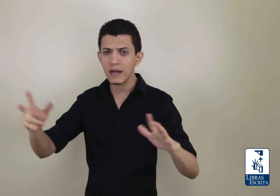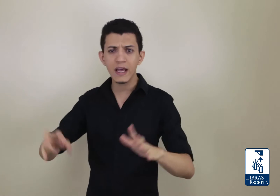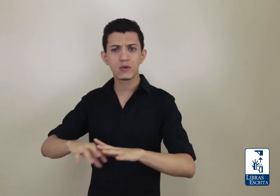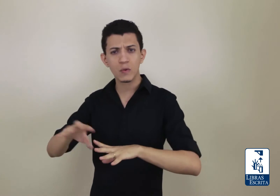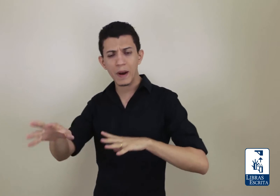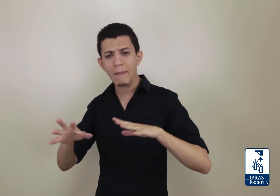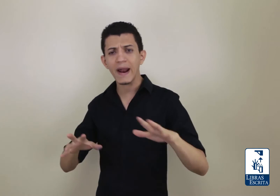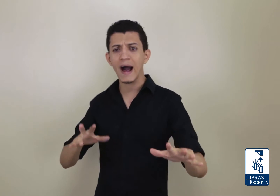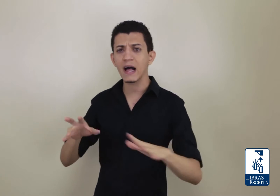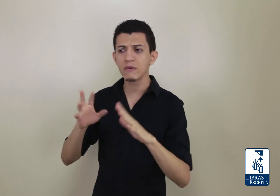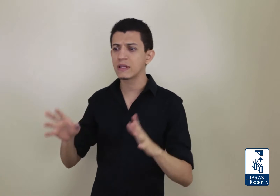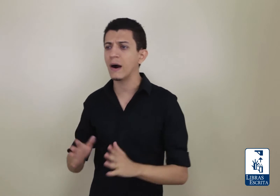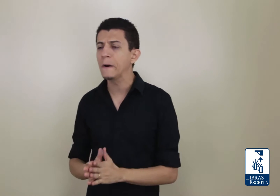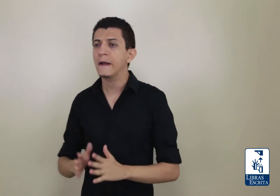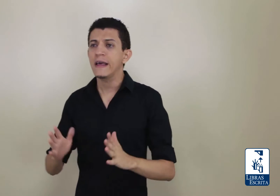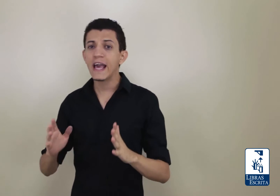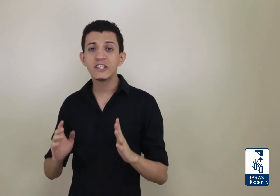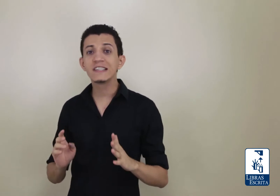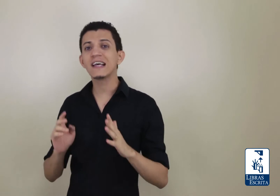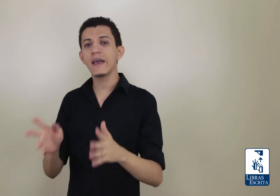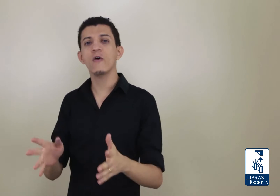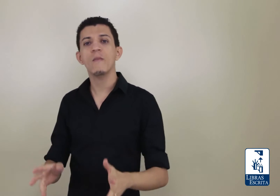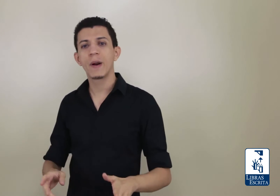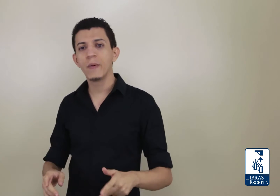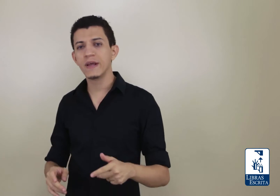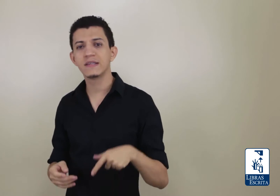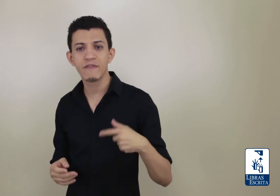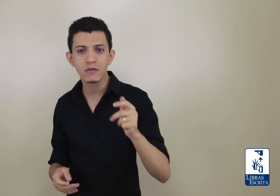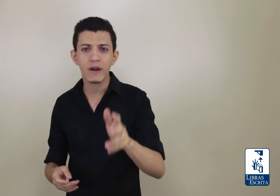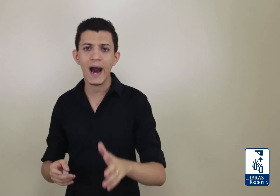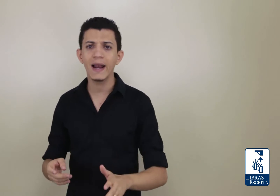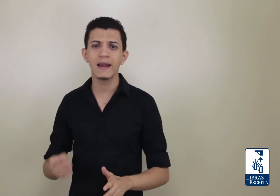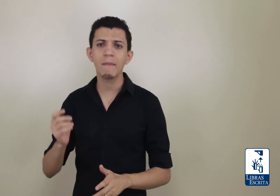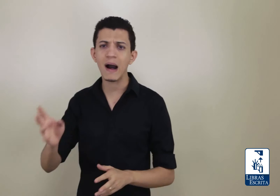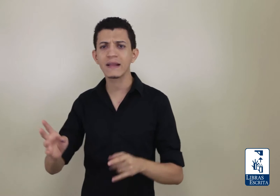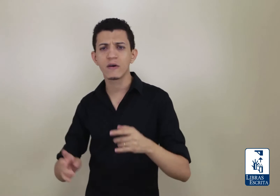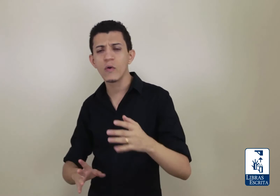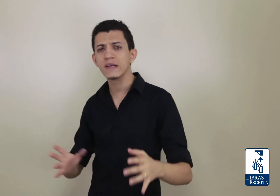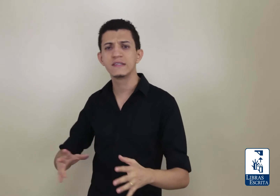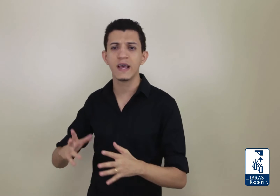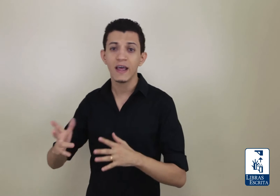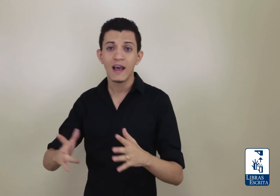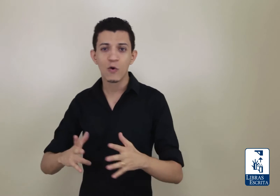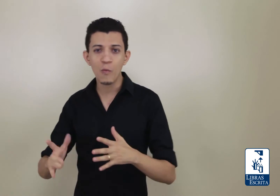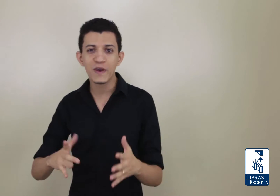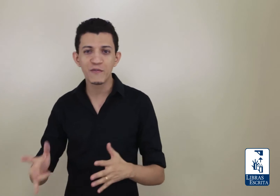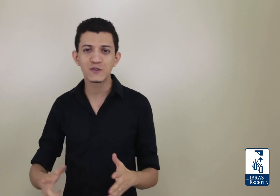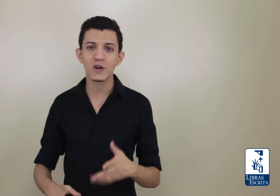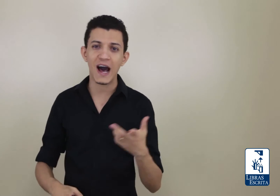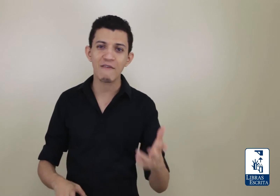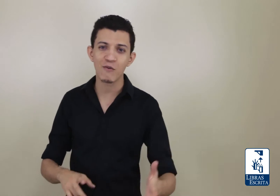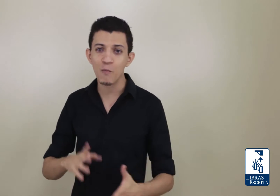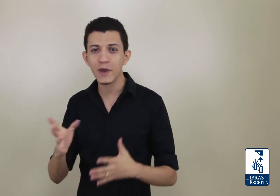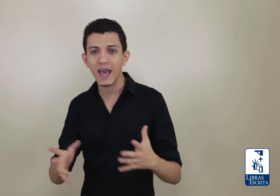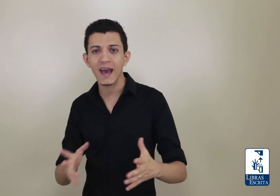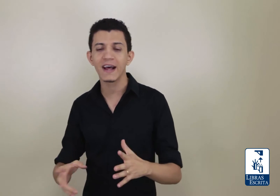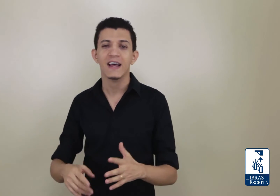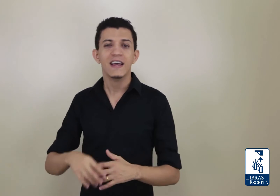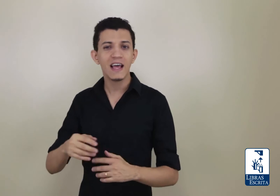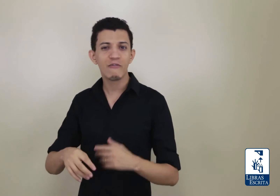ali, tudo preparado e tal, e a gente saiu para poder se aventurar ali na mata, conhecer como que funcionava, como que era, e ele